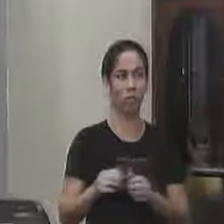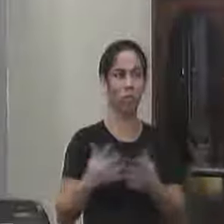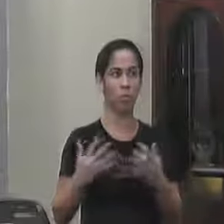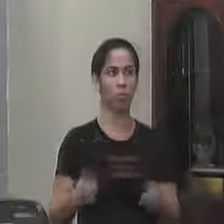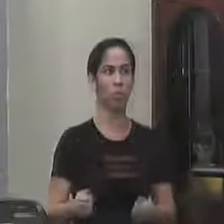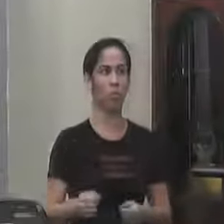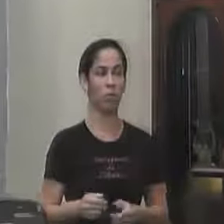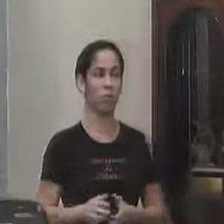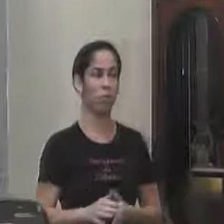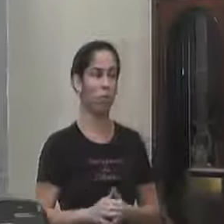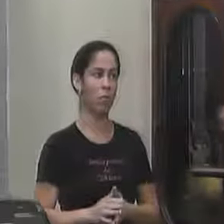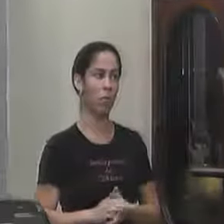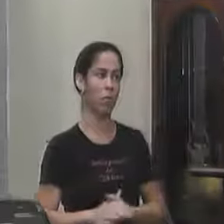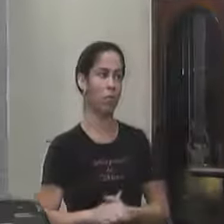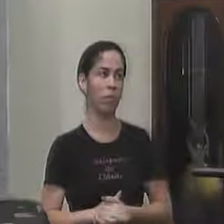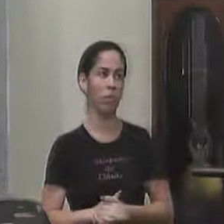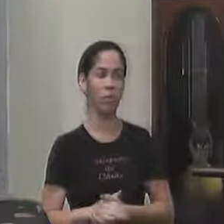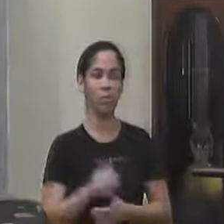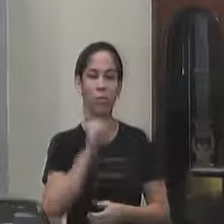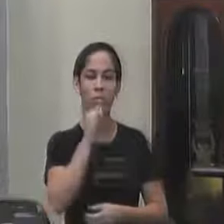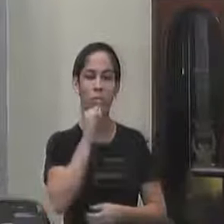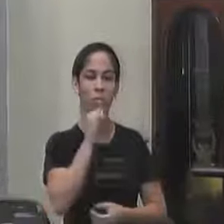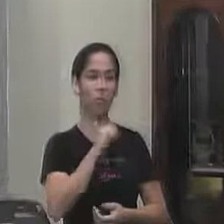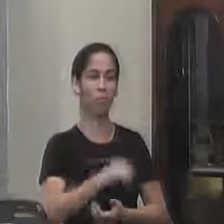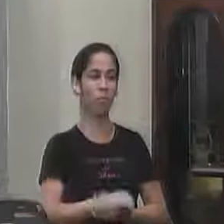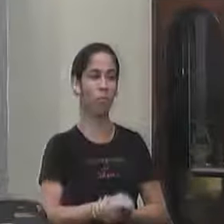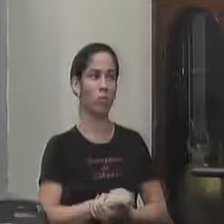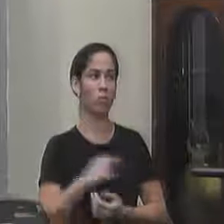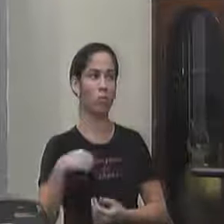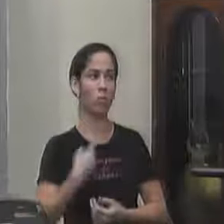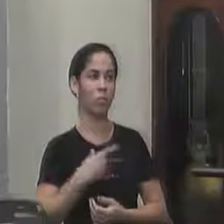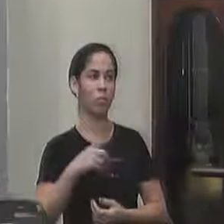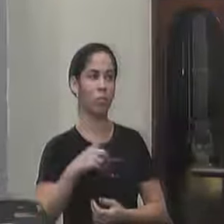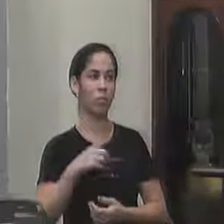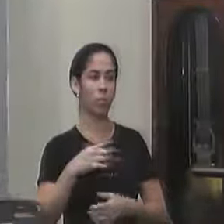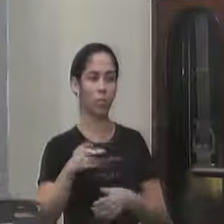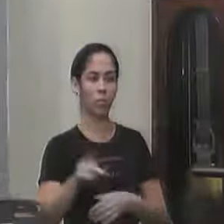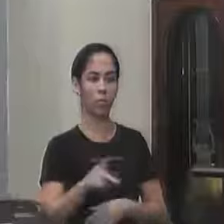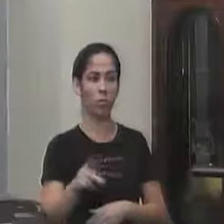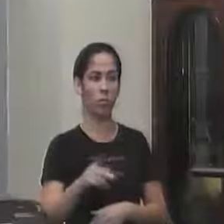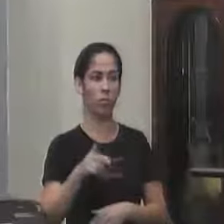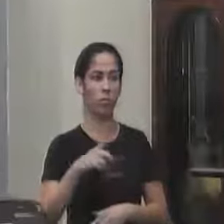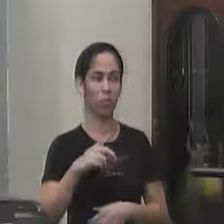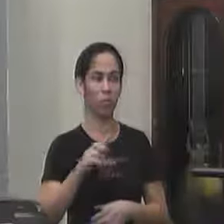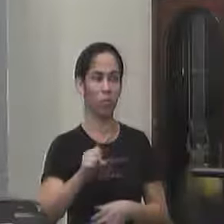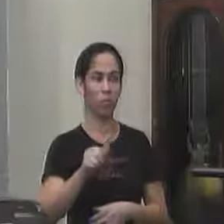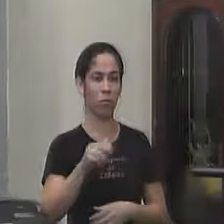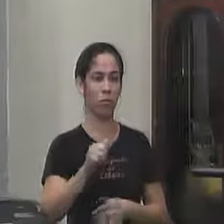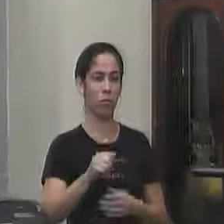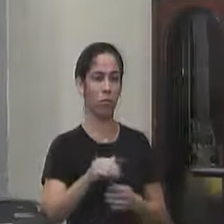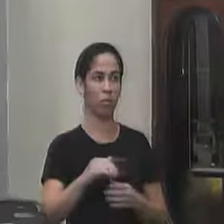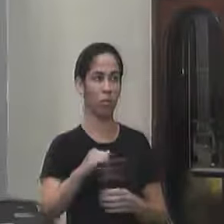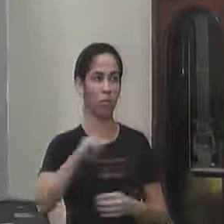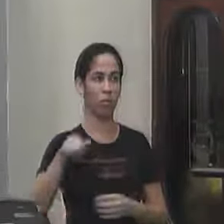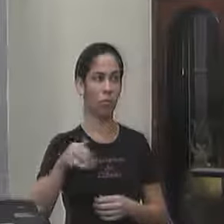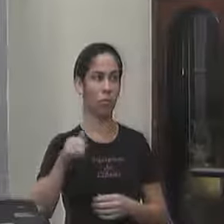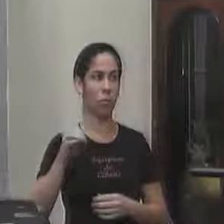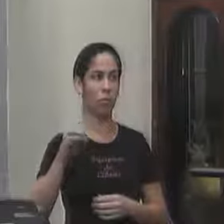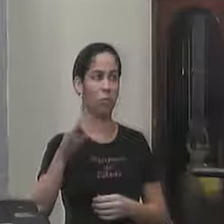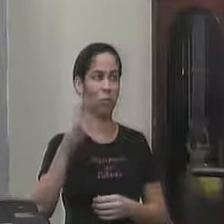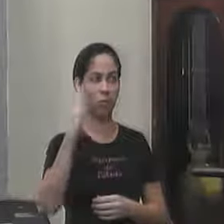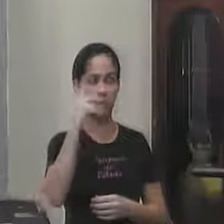esse grupo é dar um exemplo para vocês nós tínhamos professor nós tínhamos sala na escola de João Bonito